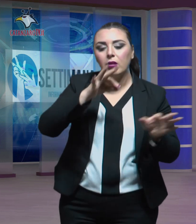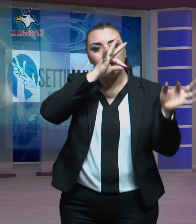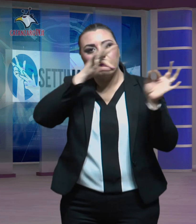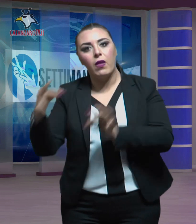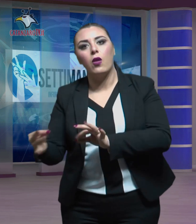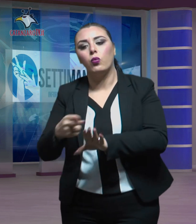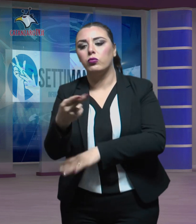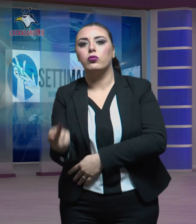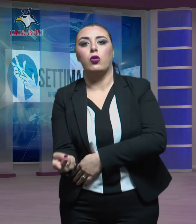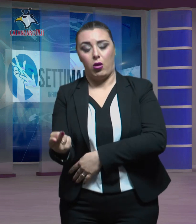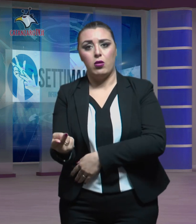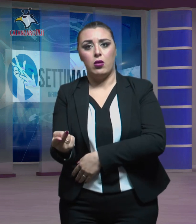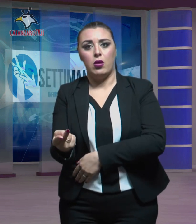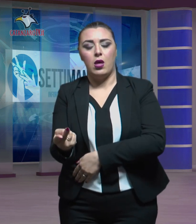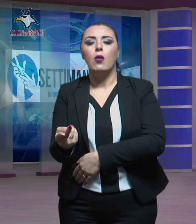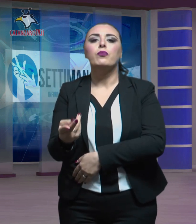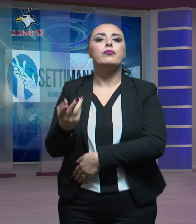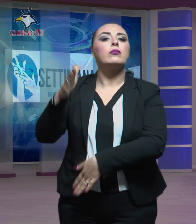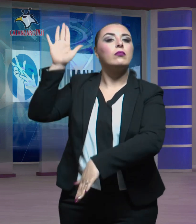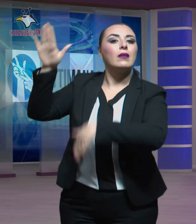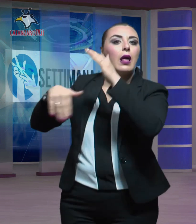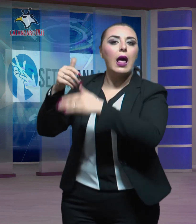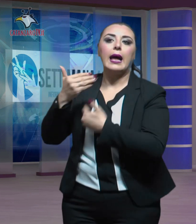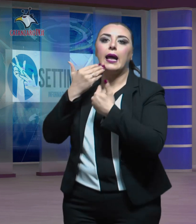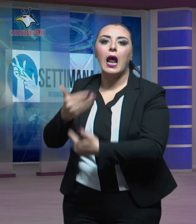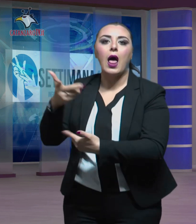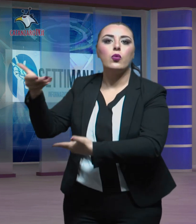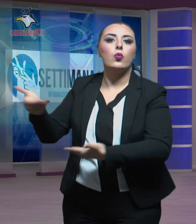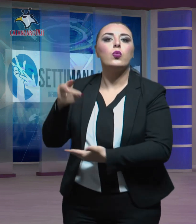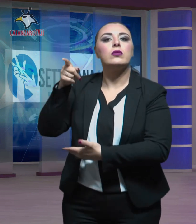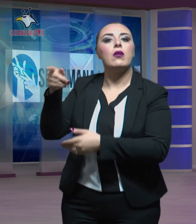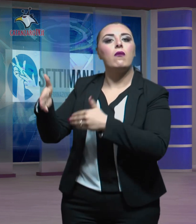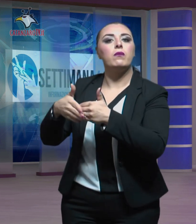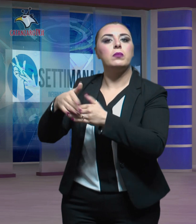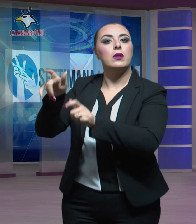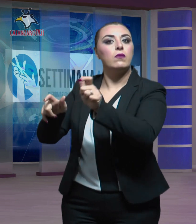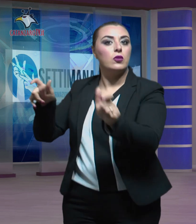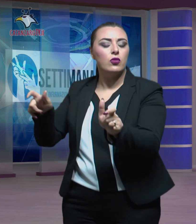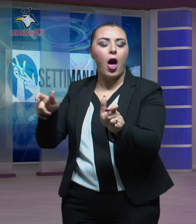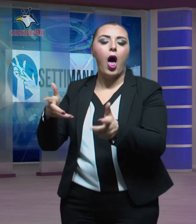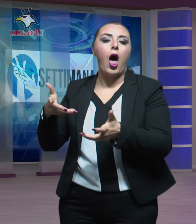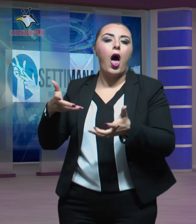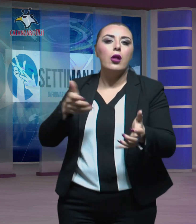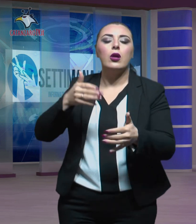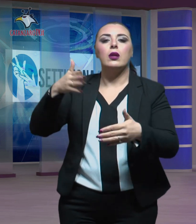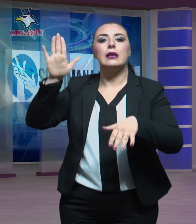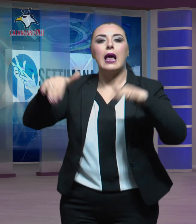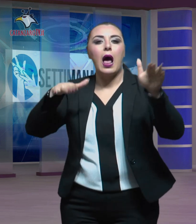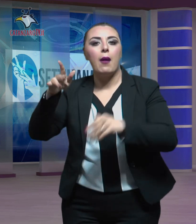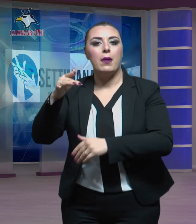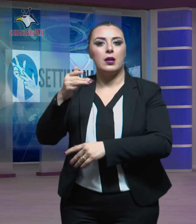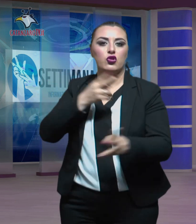privo di conoscenza. Grazie all'aiuto dei vicini sono stati allertati